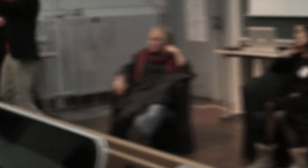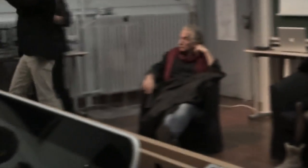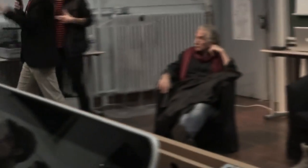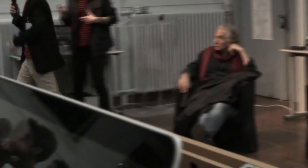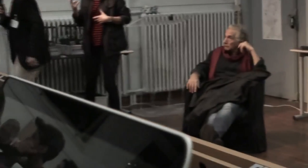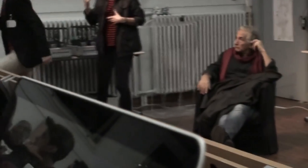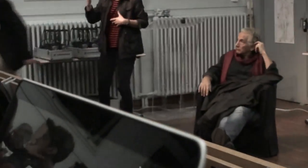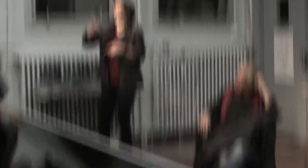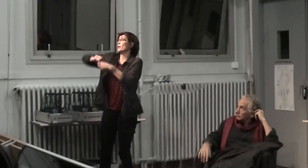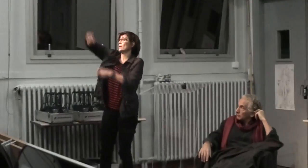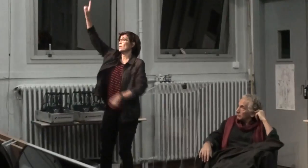Maëlle Levé qui a levé la main en premier